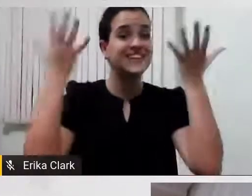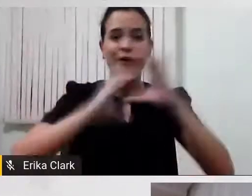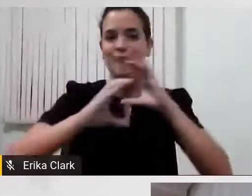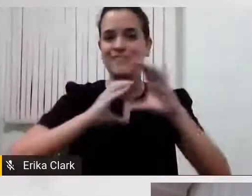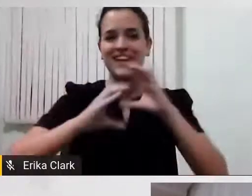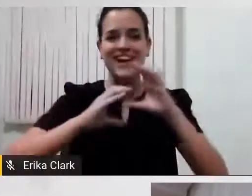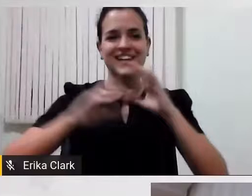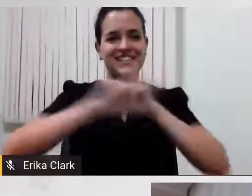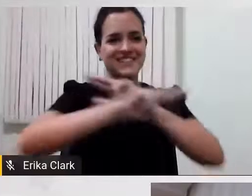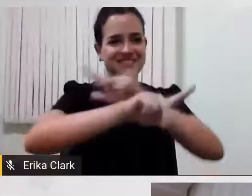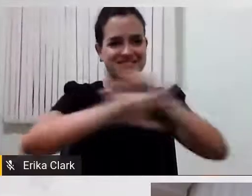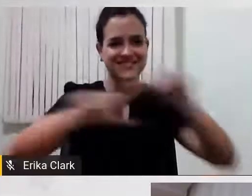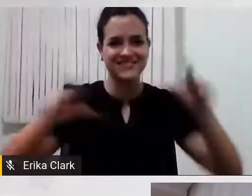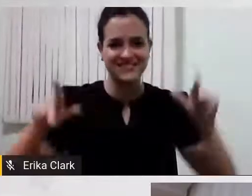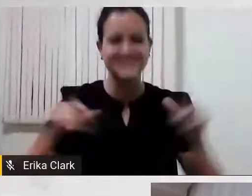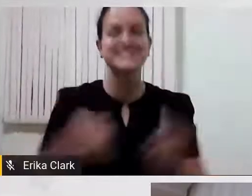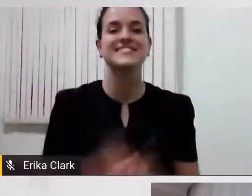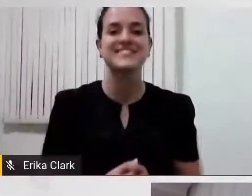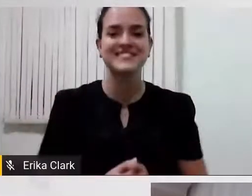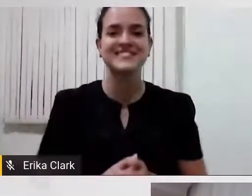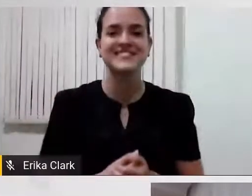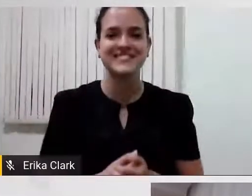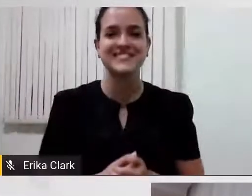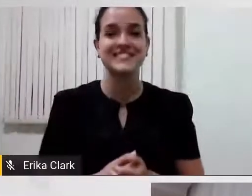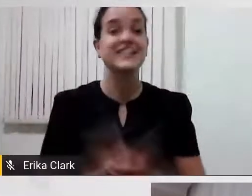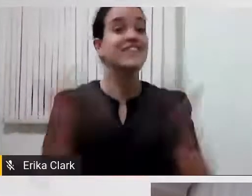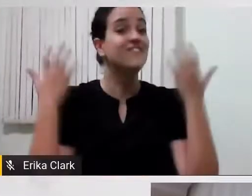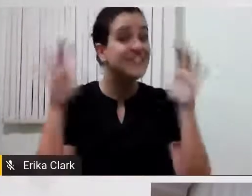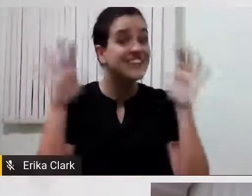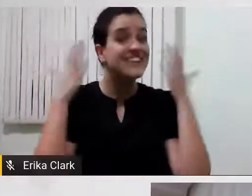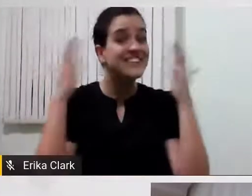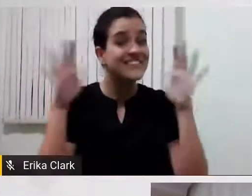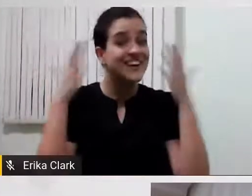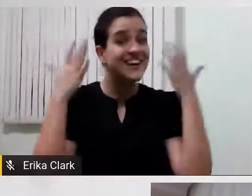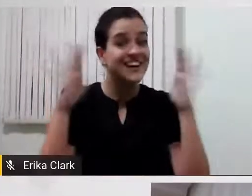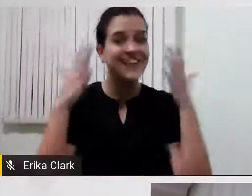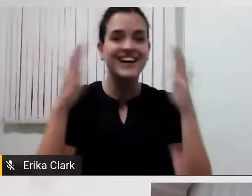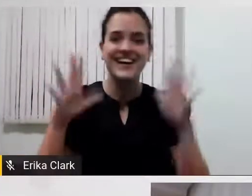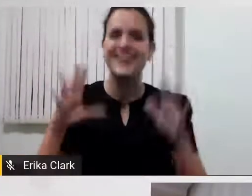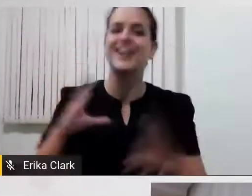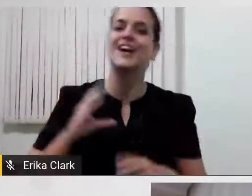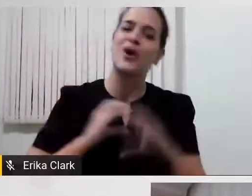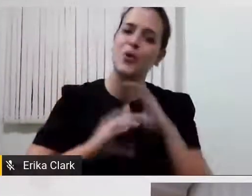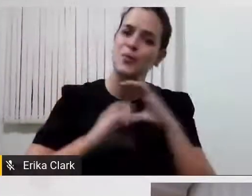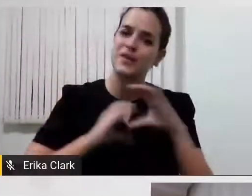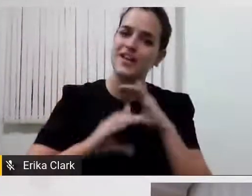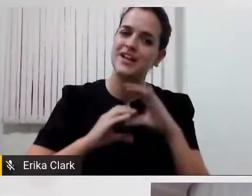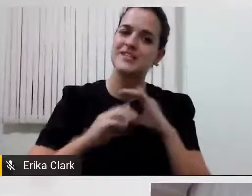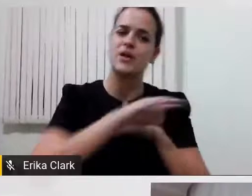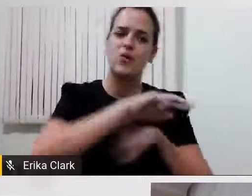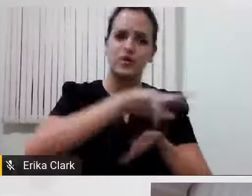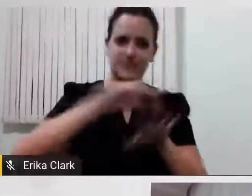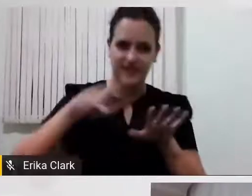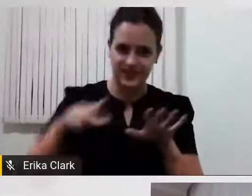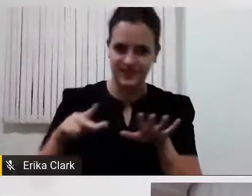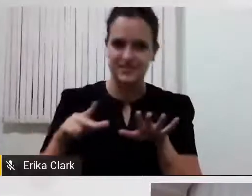viva a comunicação alternativa, viva e tem duplo sentido, porque é viva de viver,